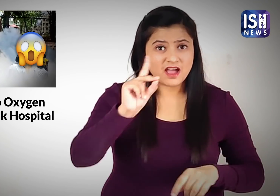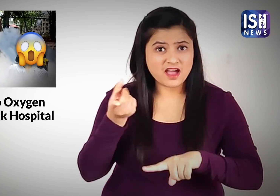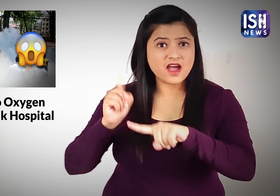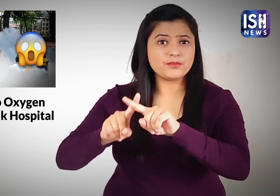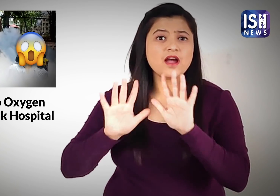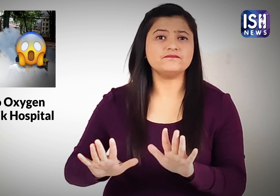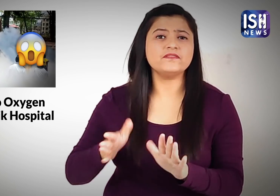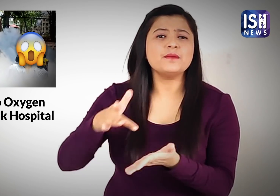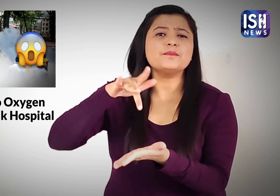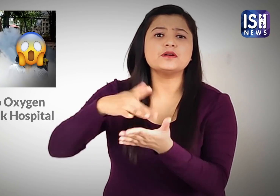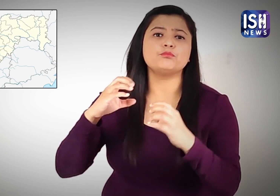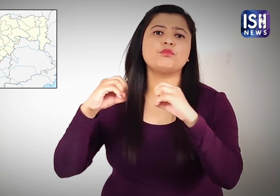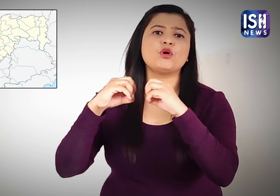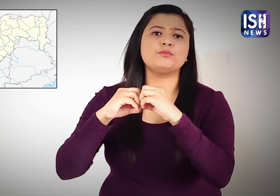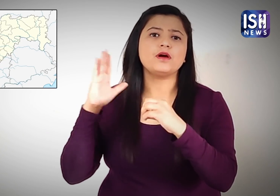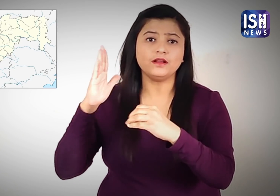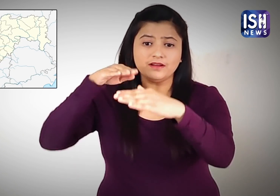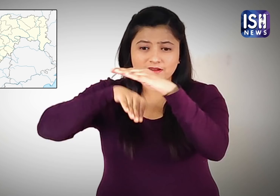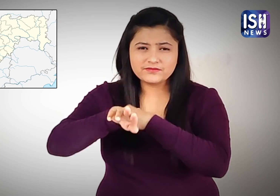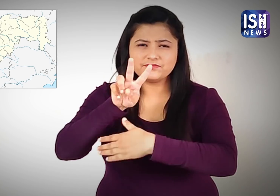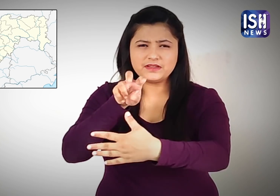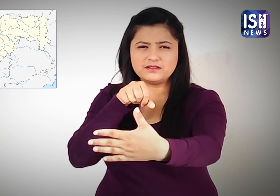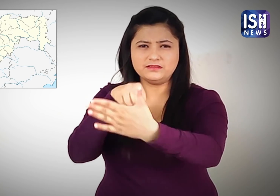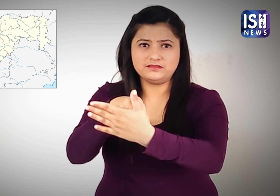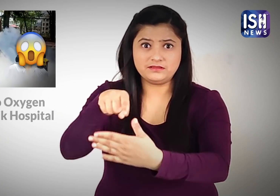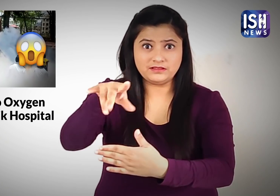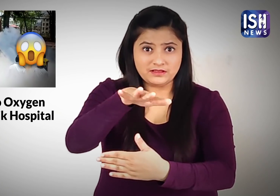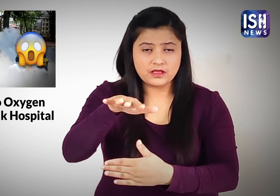मुंबई के पास विरार में एक और चौकाने वाली घटना हुई